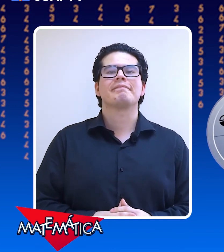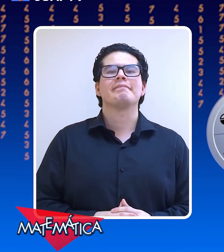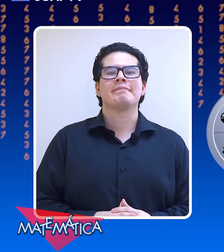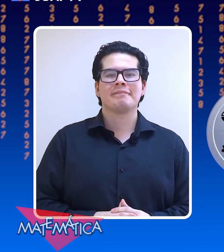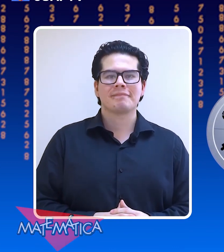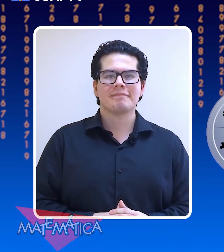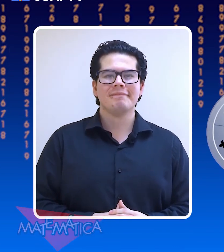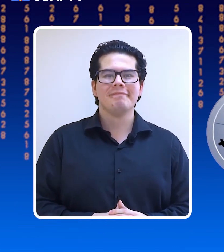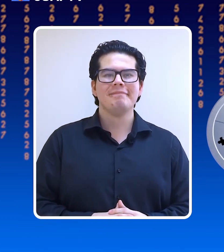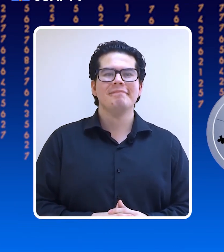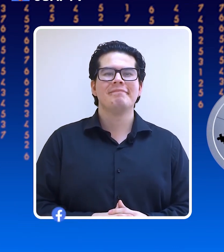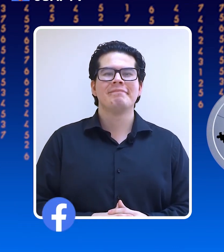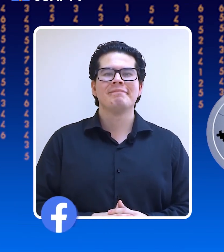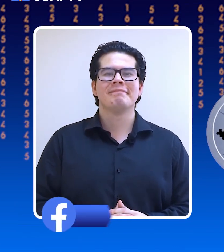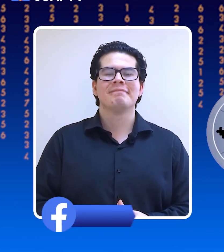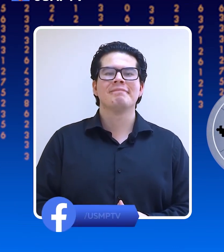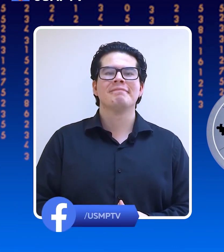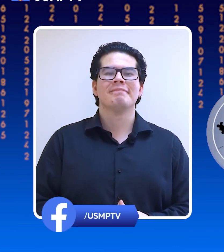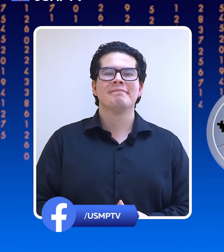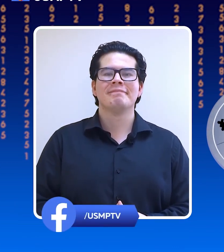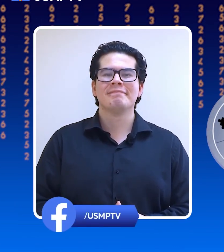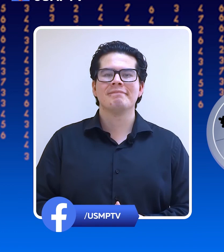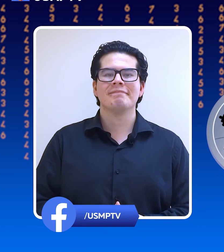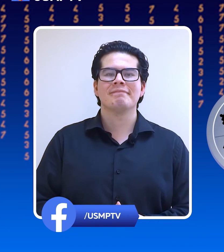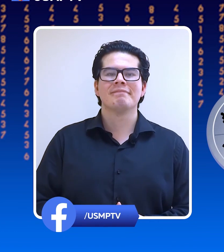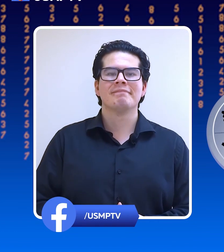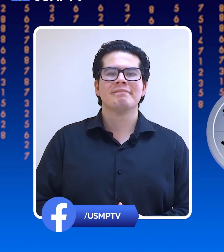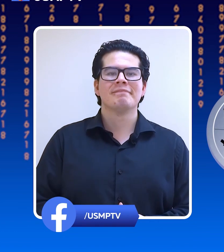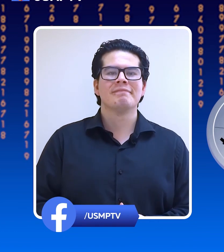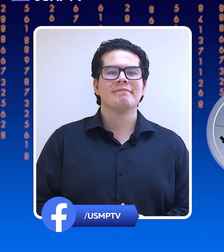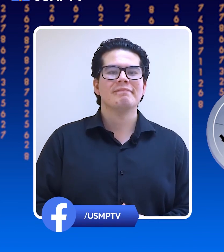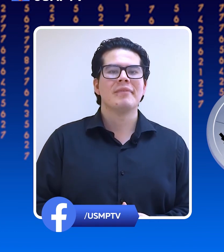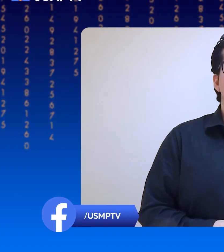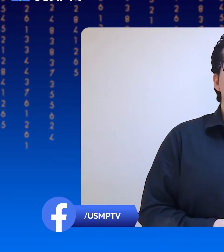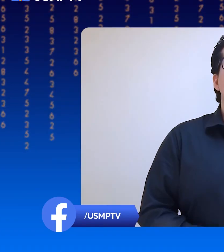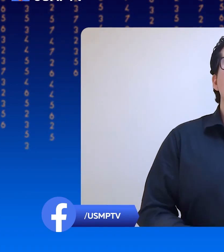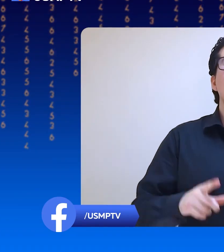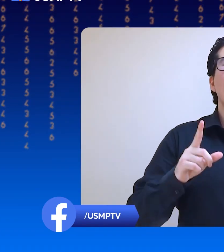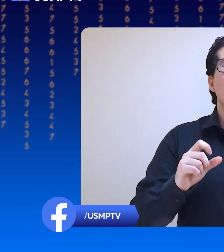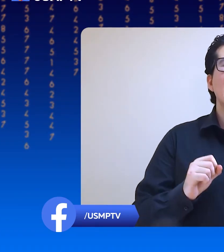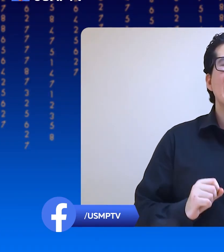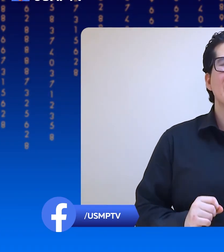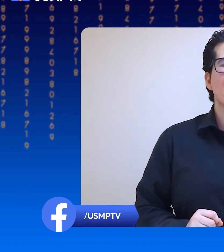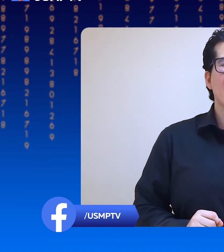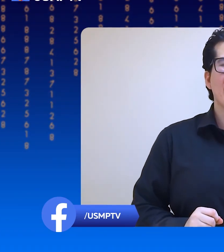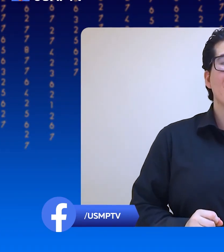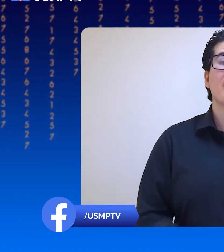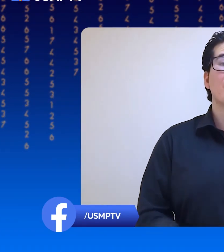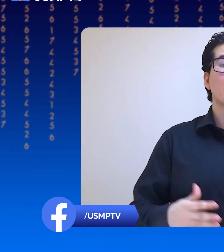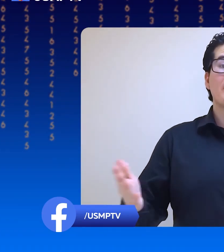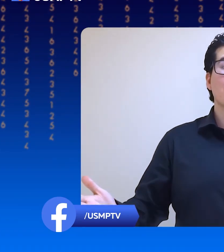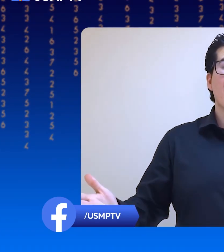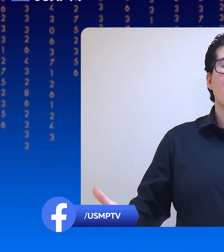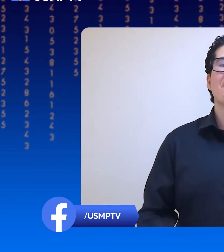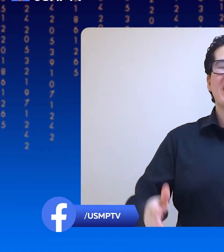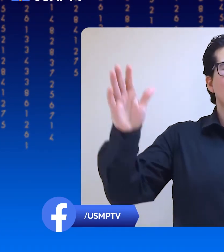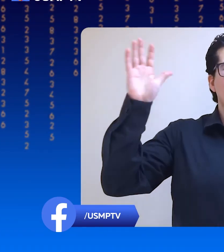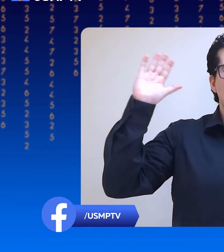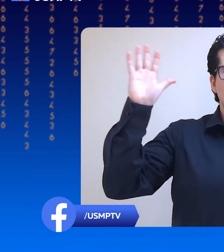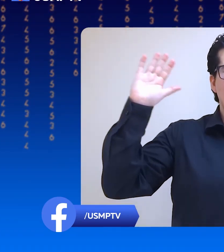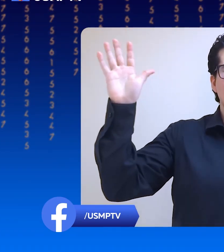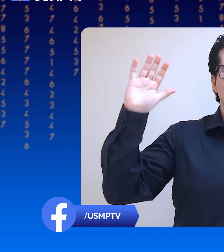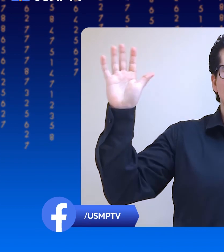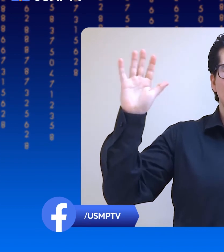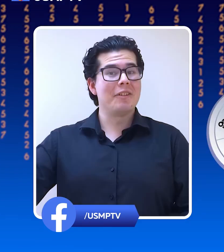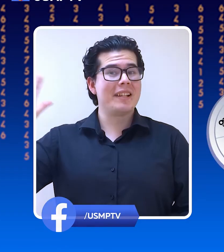pero sobre todo no olviden estar pendientes a nuestra página de Facebook síganos en nuestras redes sociales buenísima idea nos vemos luego